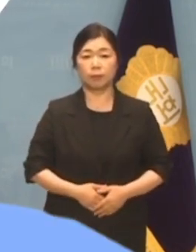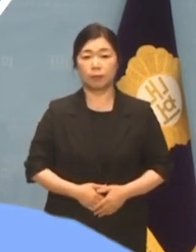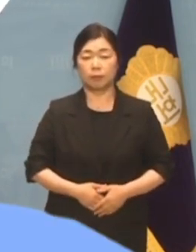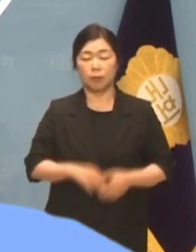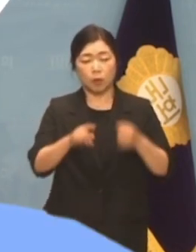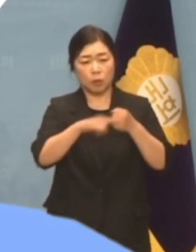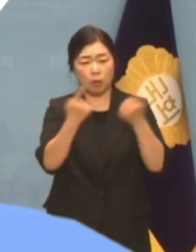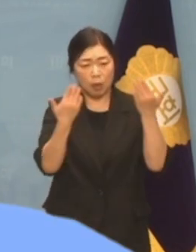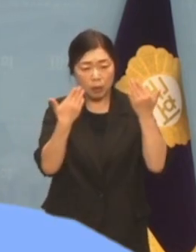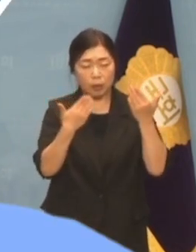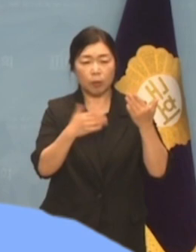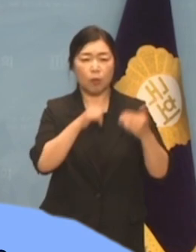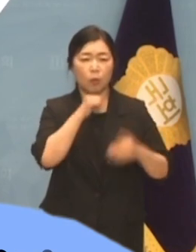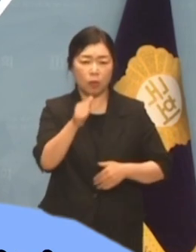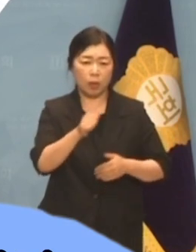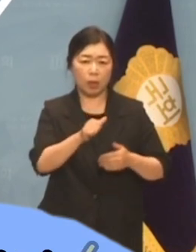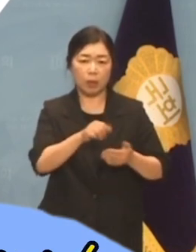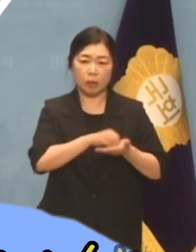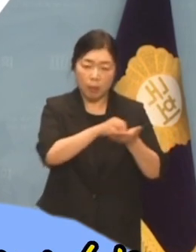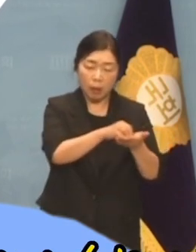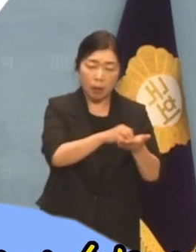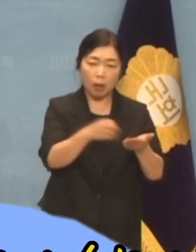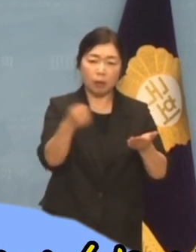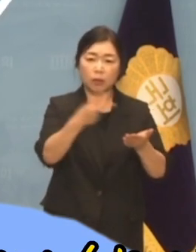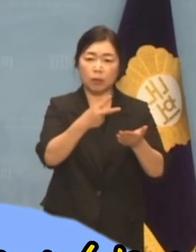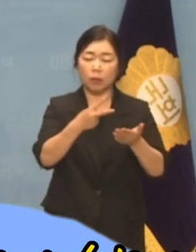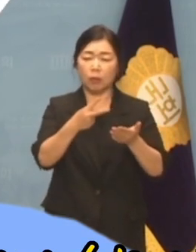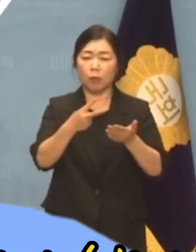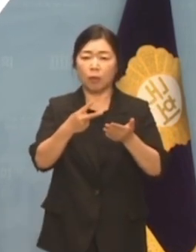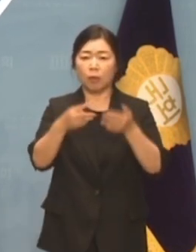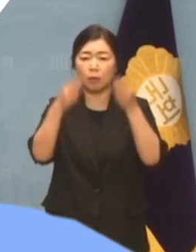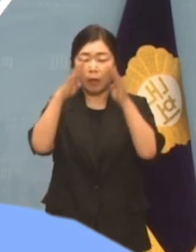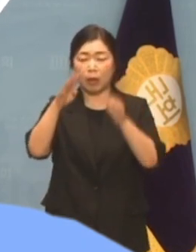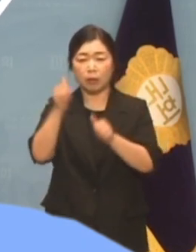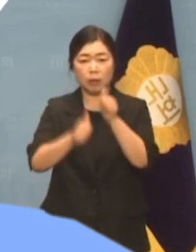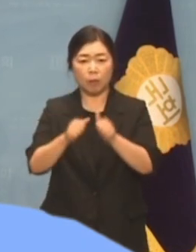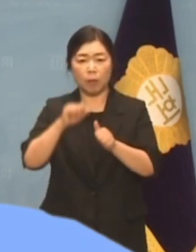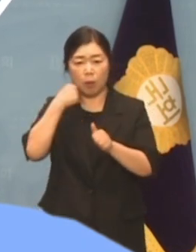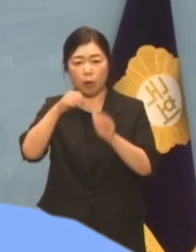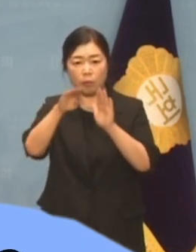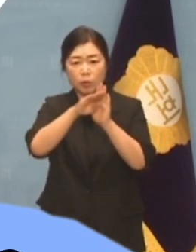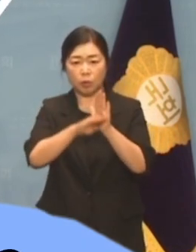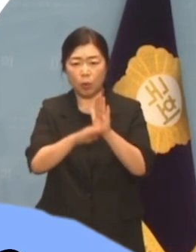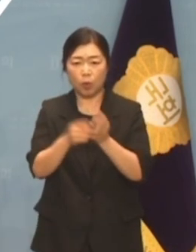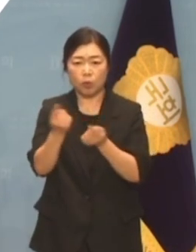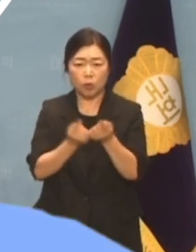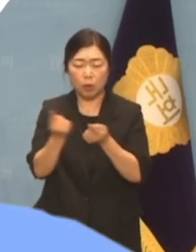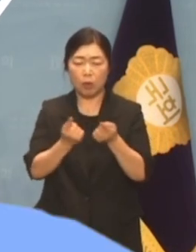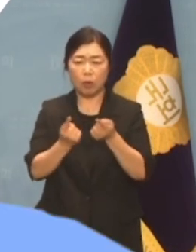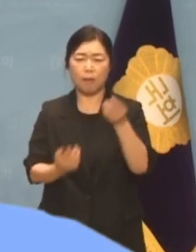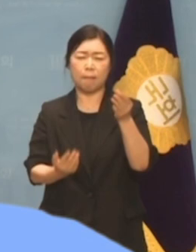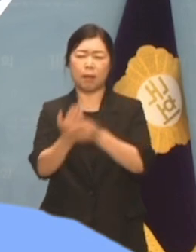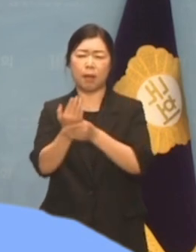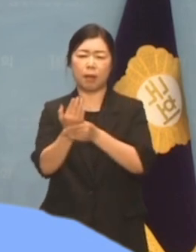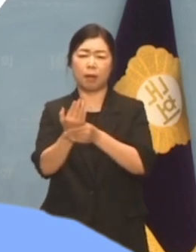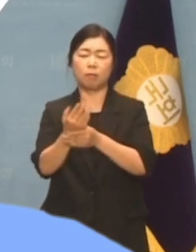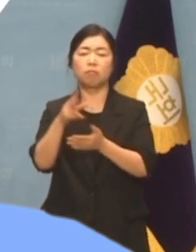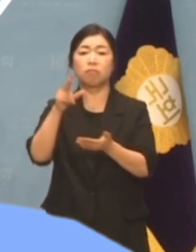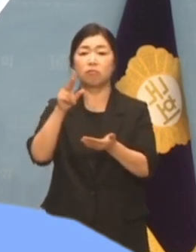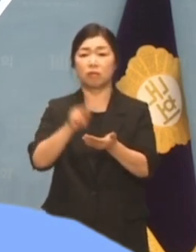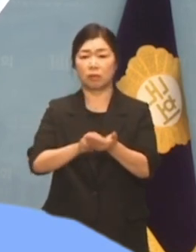초등학교 만 5세 입학에 이어 수능 난이도 발언에 따른 교육참사 시즌2의 파장이